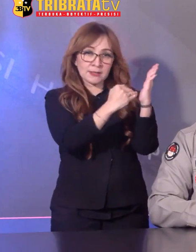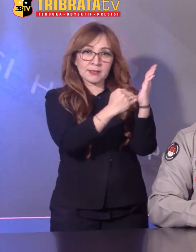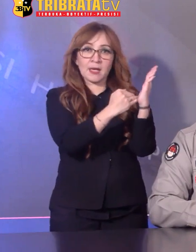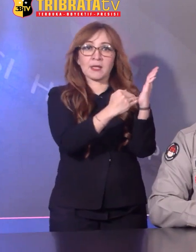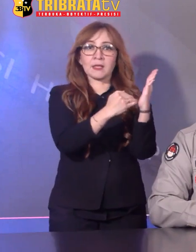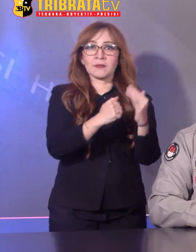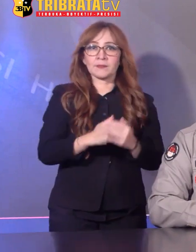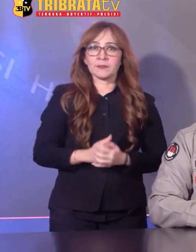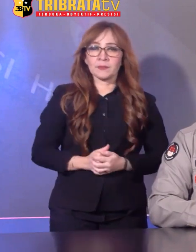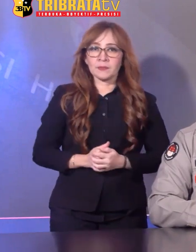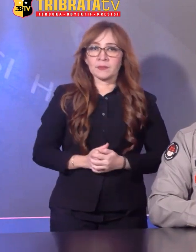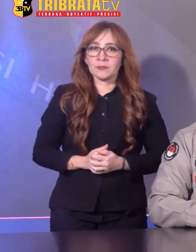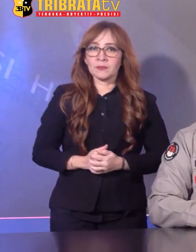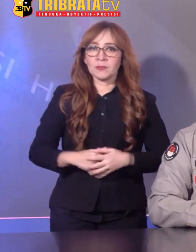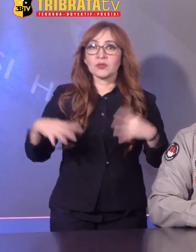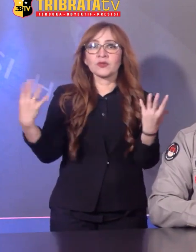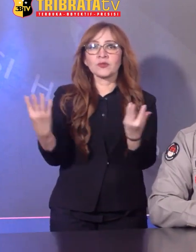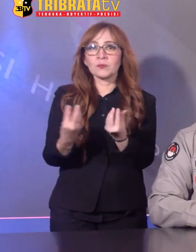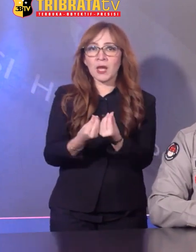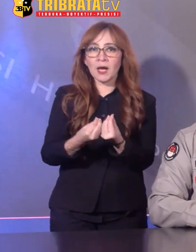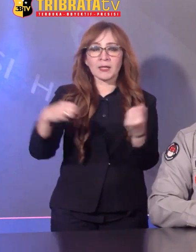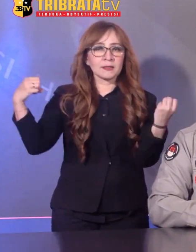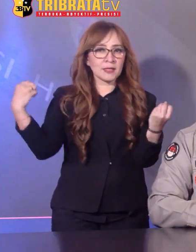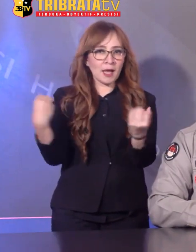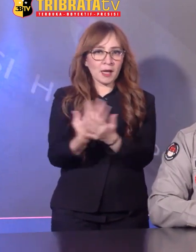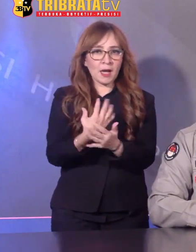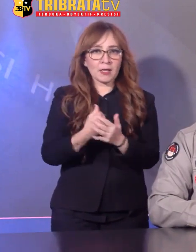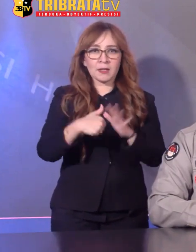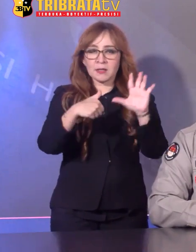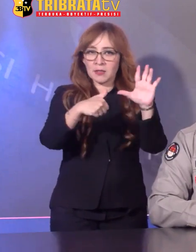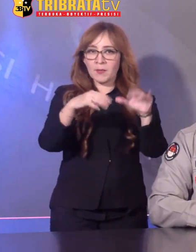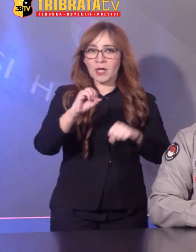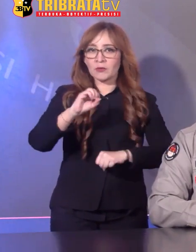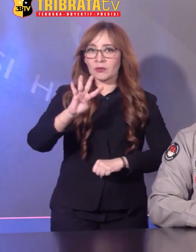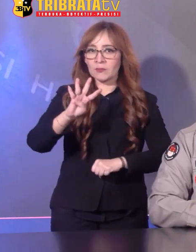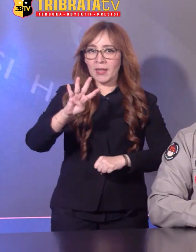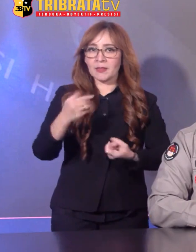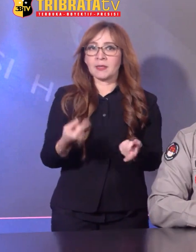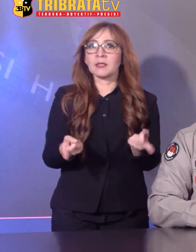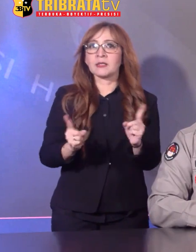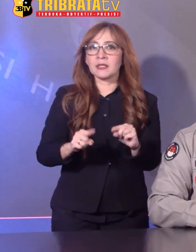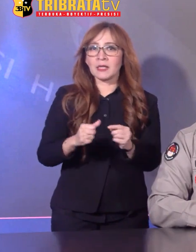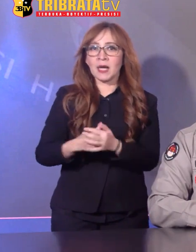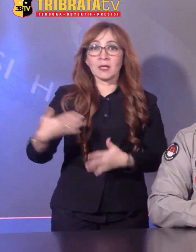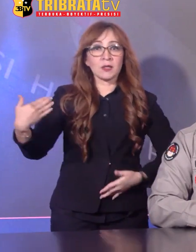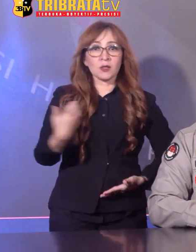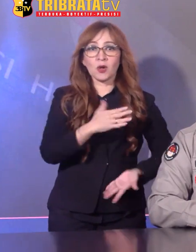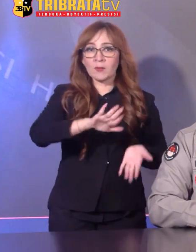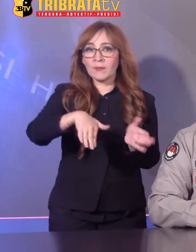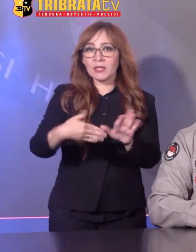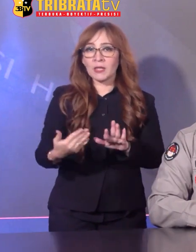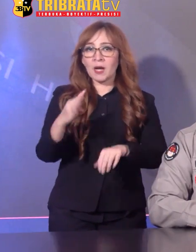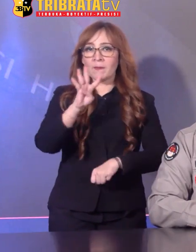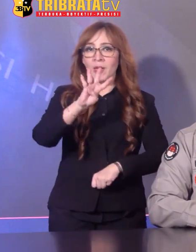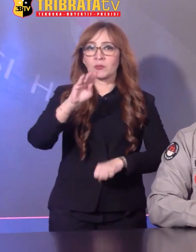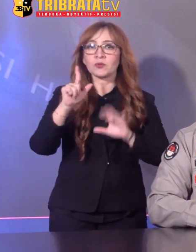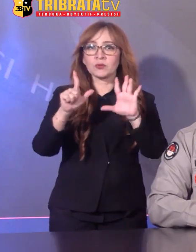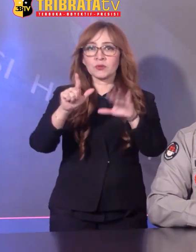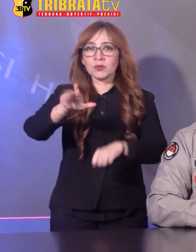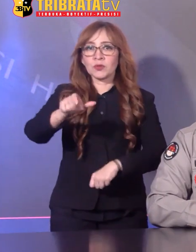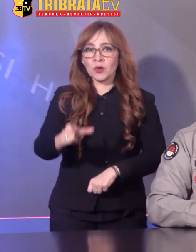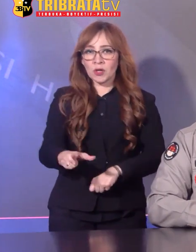berikut Jumlah kecelakaan 604 kejadian Korban meninggal dunia 47 orang